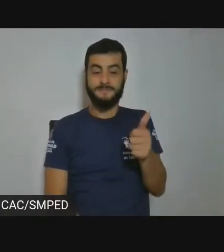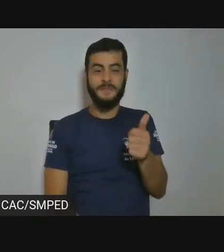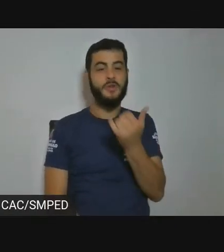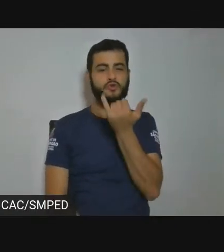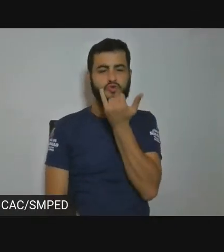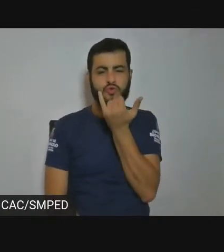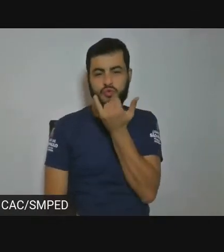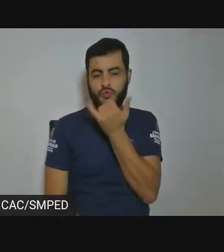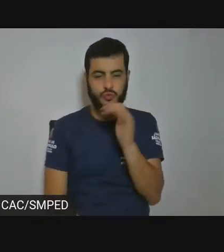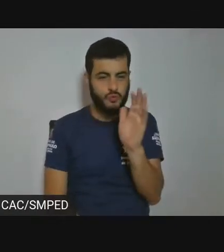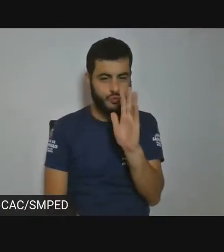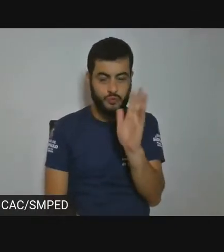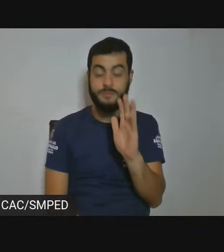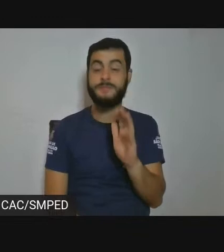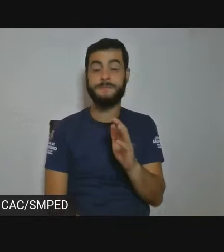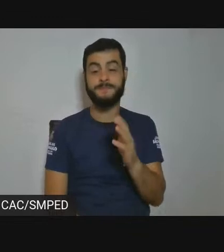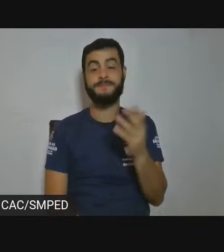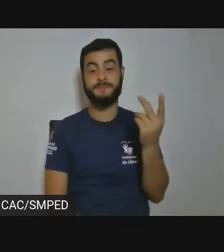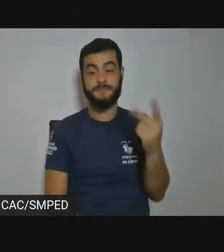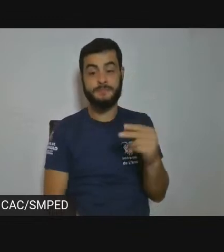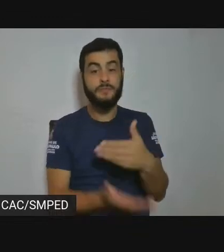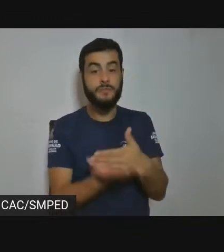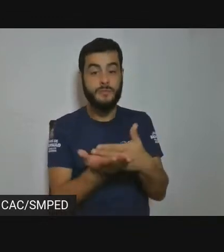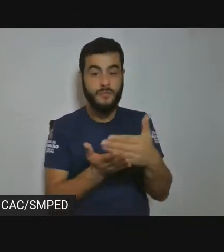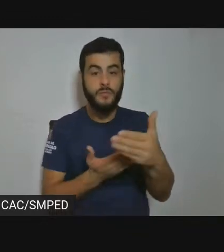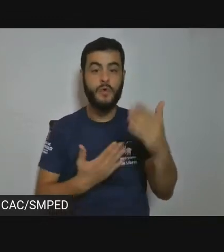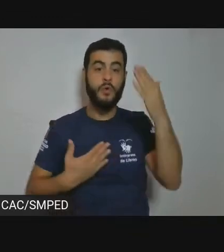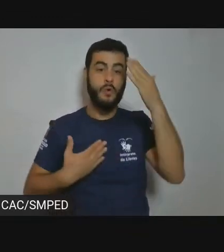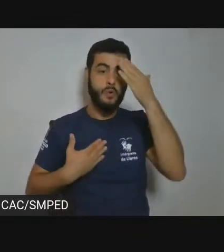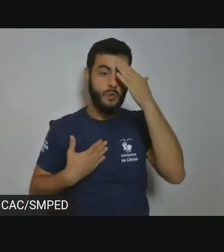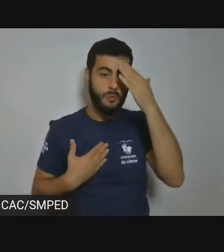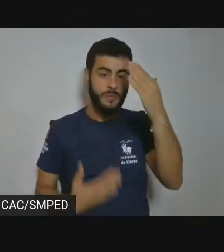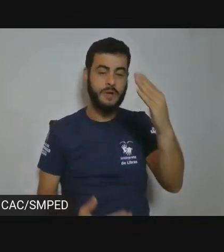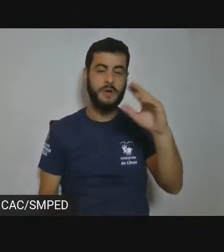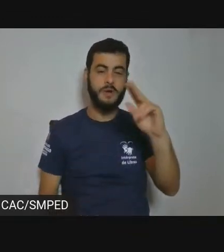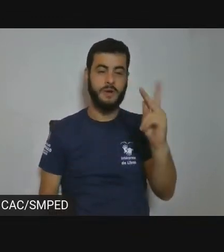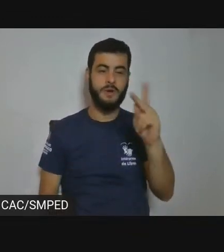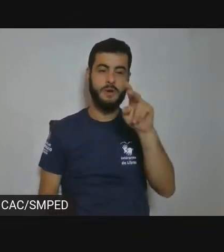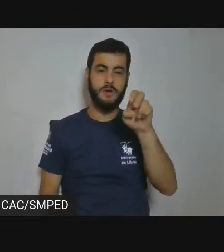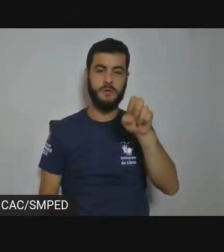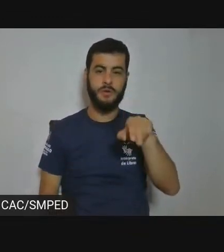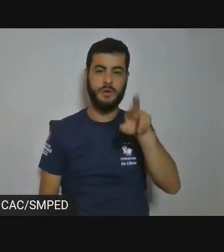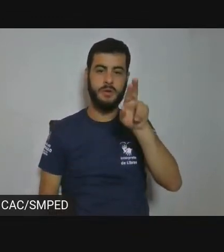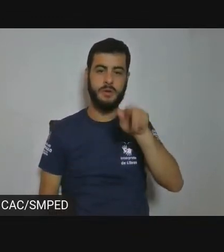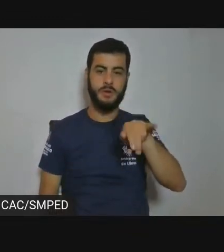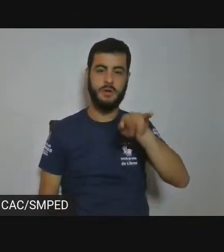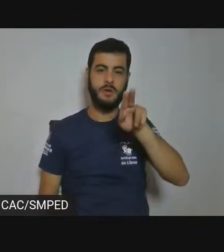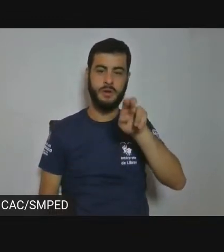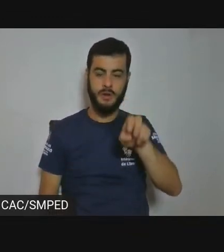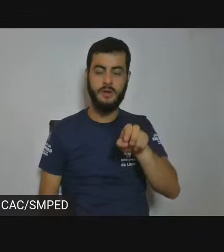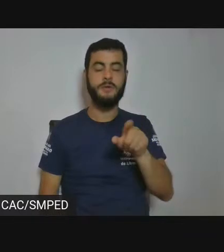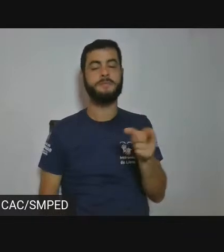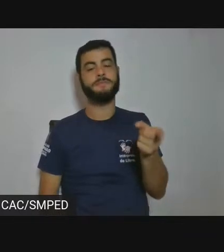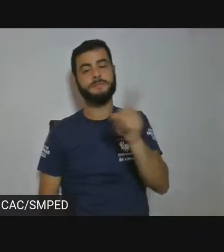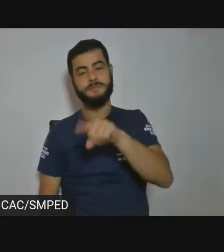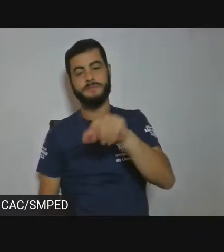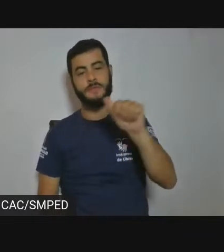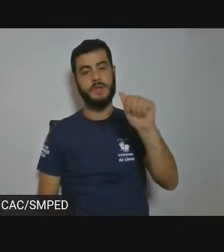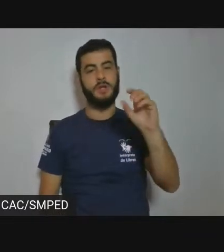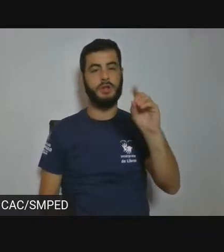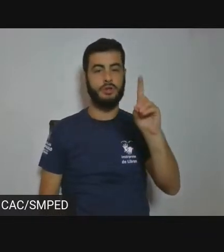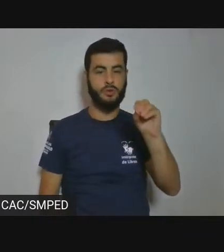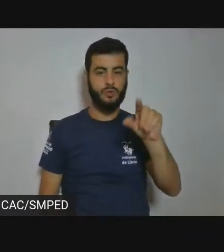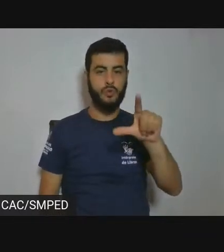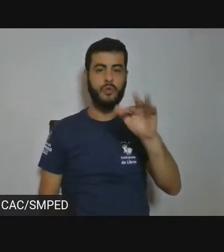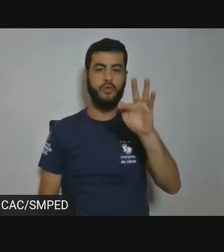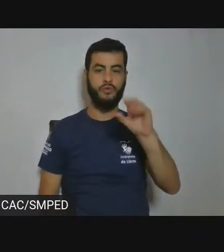Henrique obrigado Adolfo obrigado Jurandir que eu conheci agora